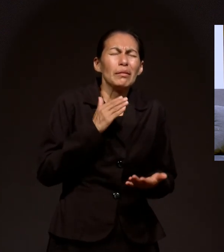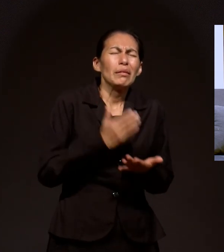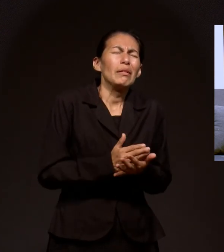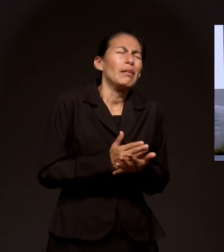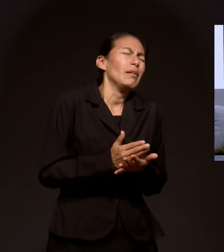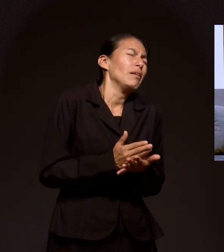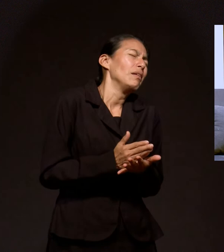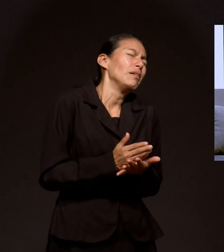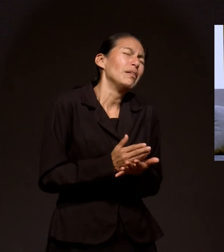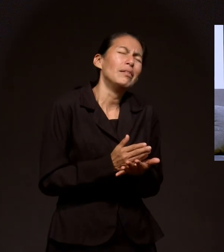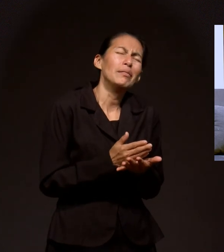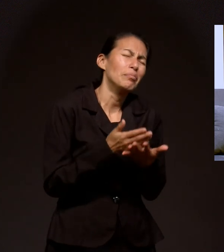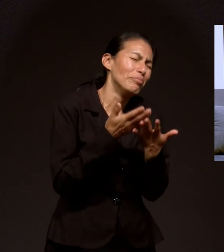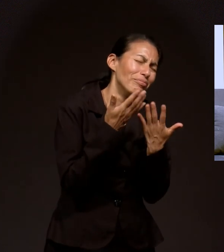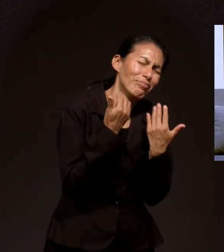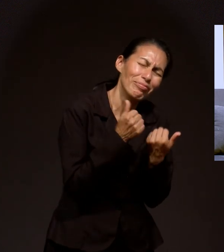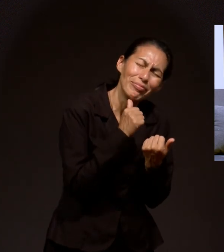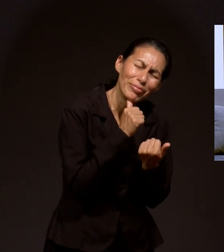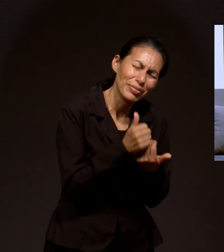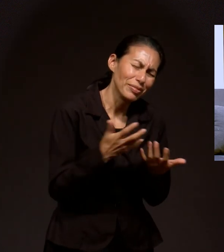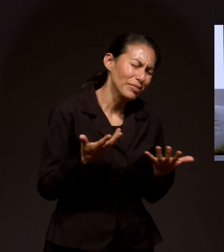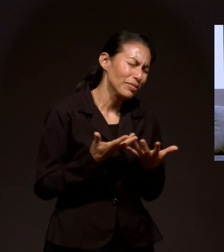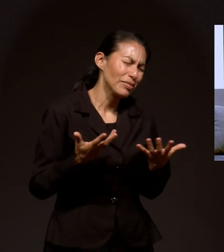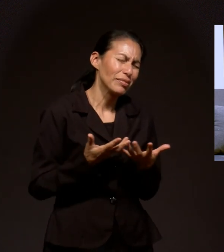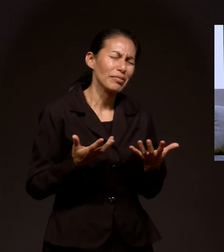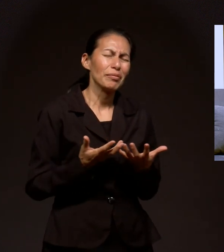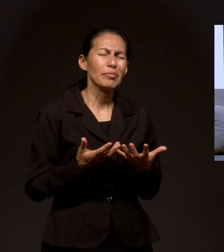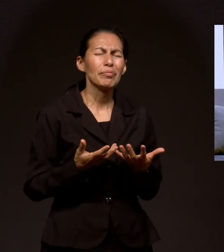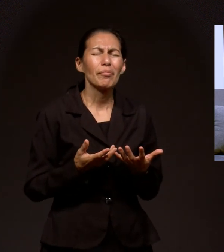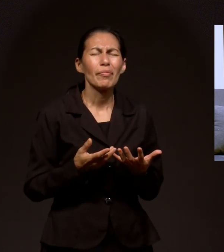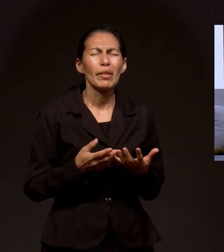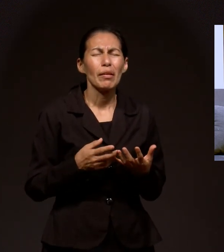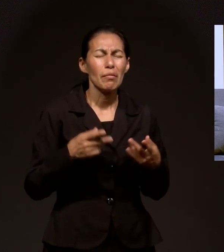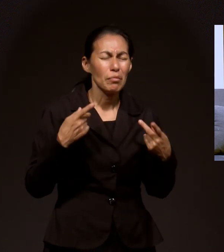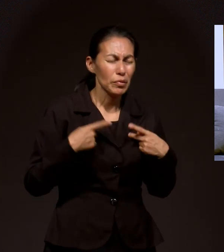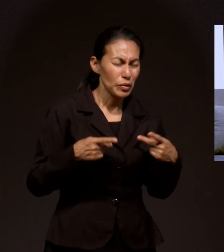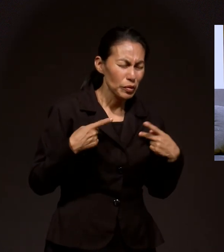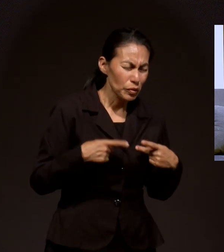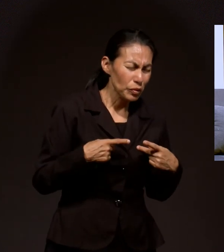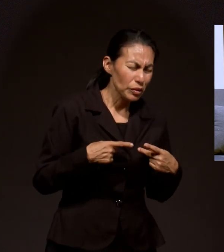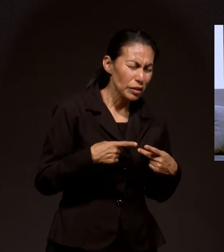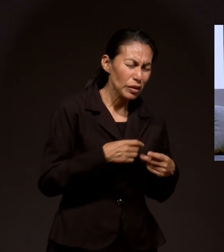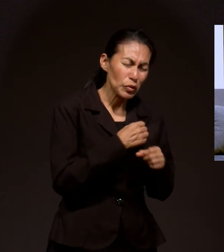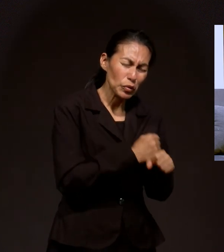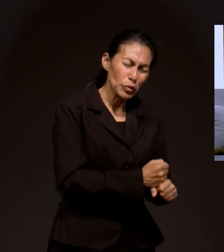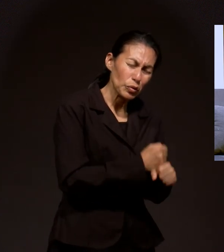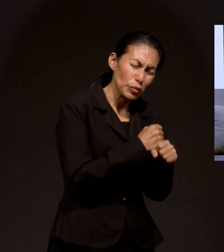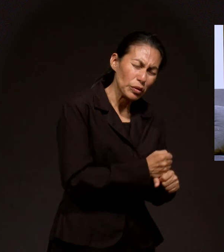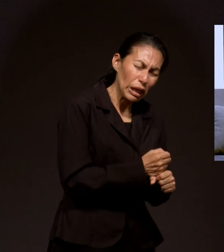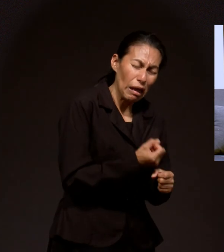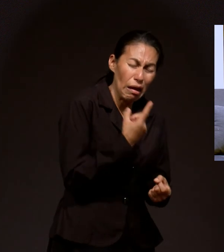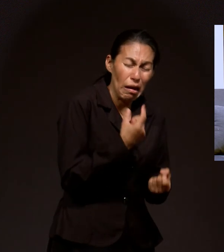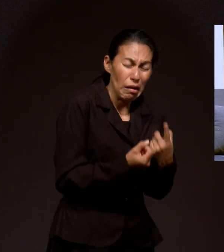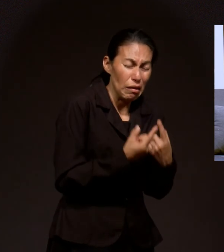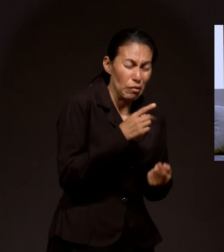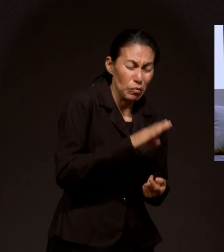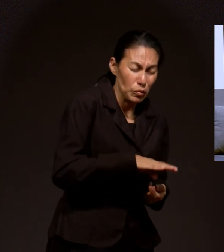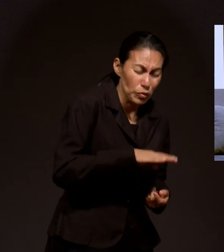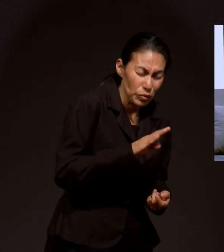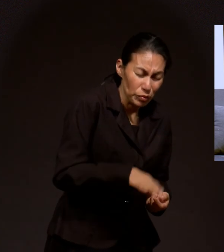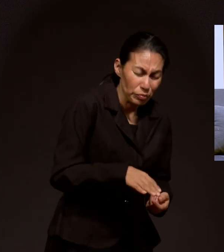hay salida Colocamos A todos Aquellos Que están sufriendo Por la pérdida De un ser querido